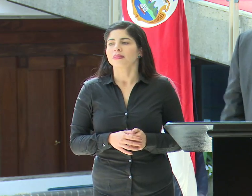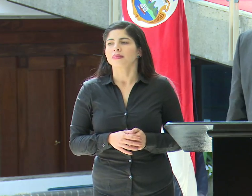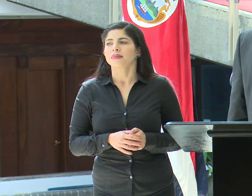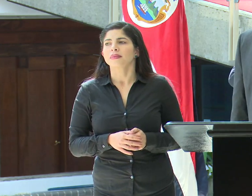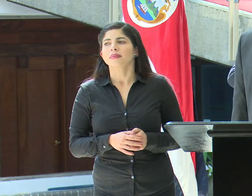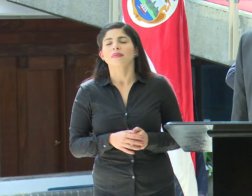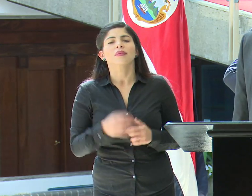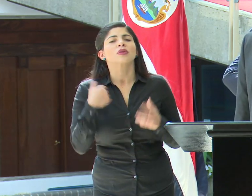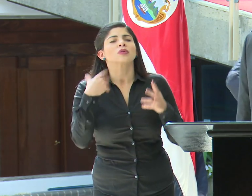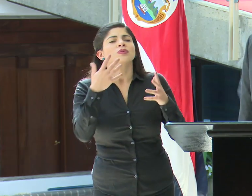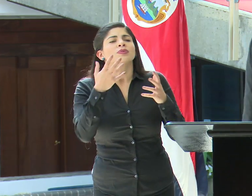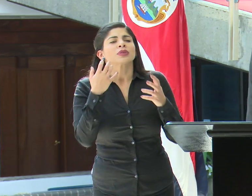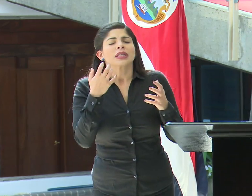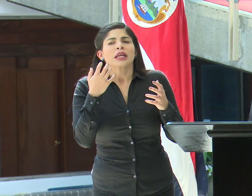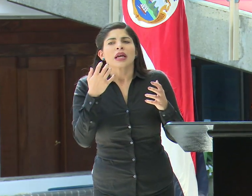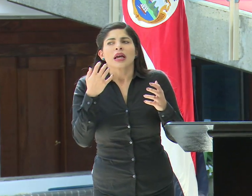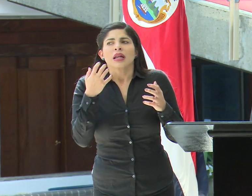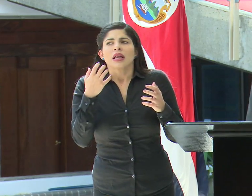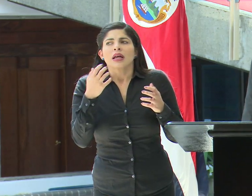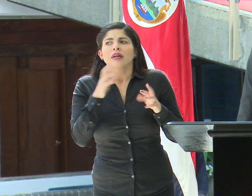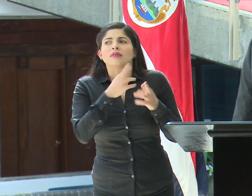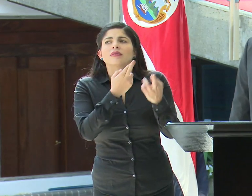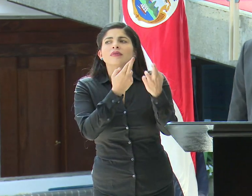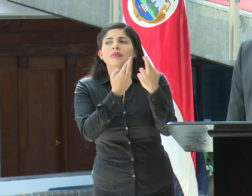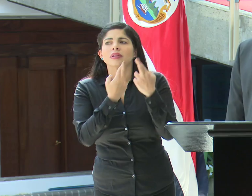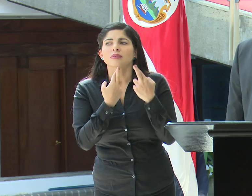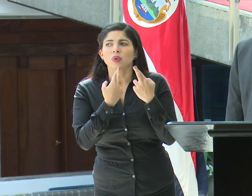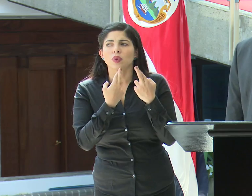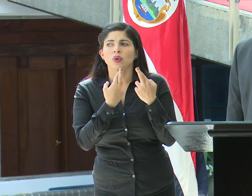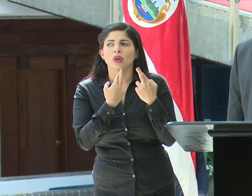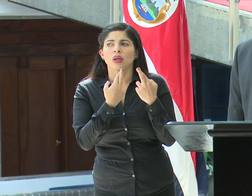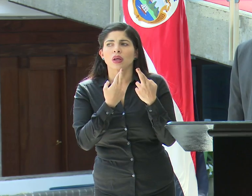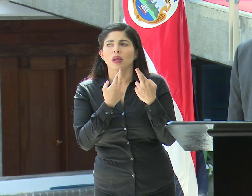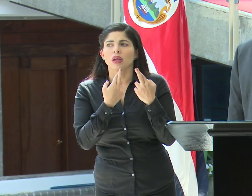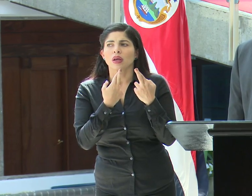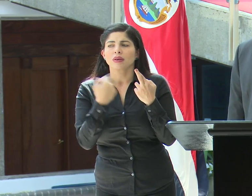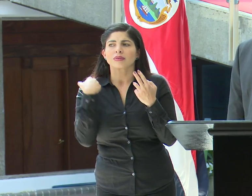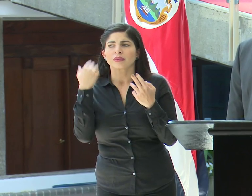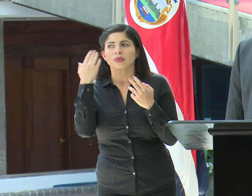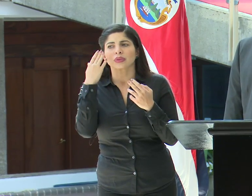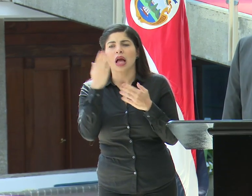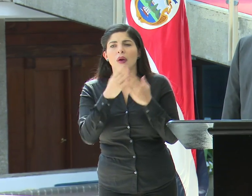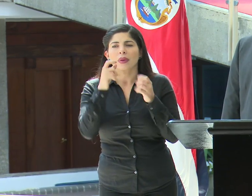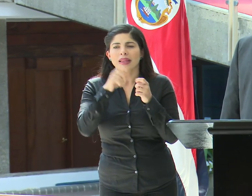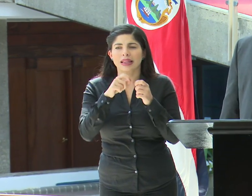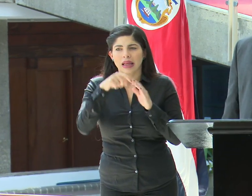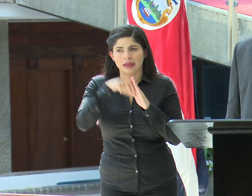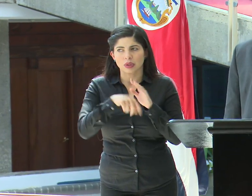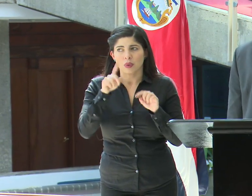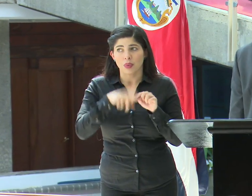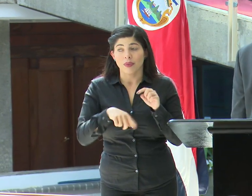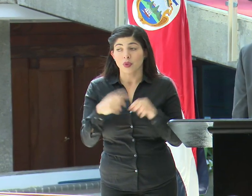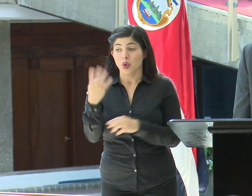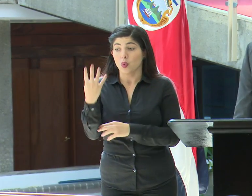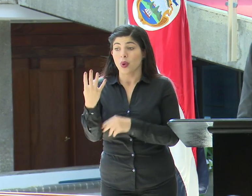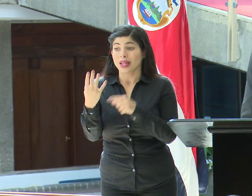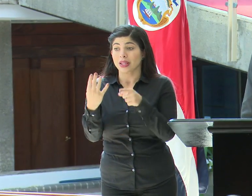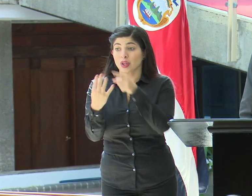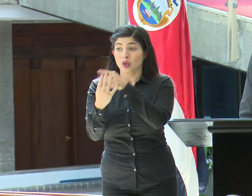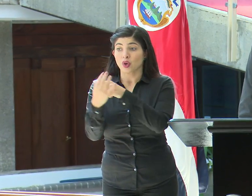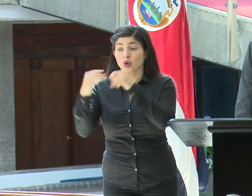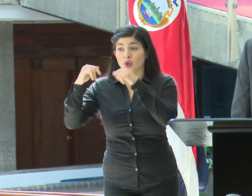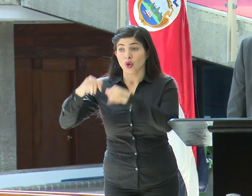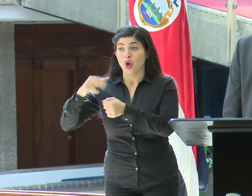Básicamente lo que quisiéramos es que nos respondan lo siguiente, igual sin entrar en detalle que sabemos que no se puede. De estas cuatro personas que están